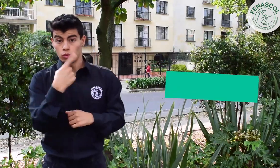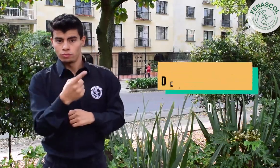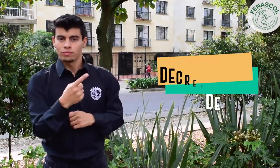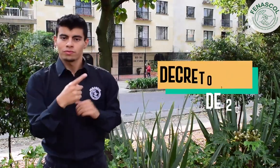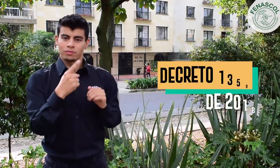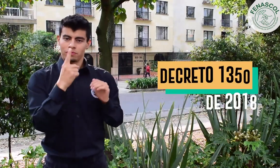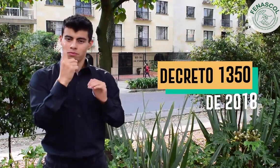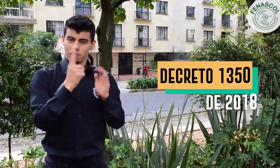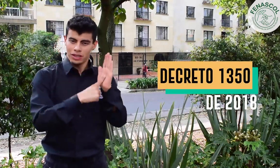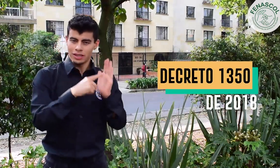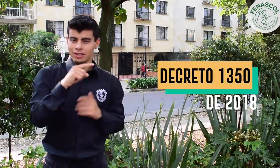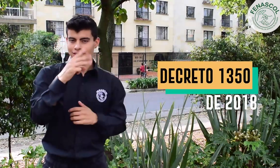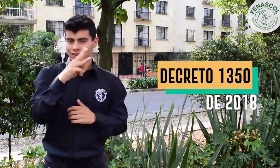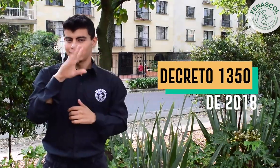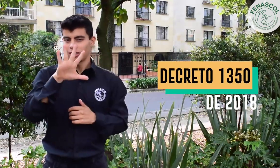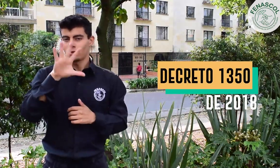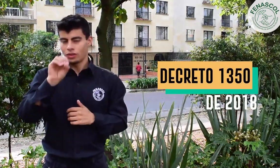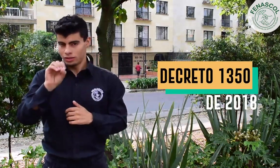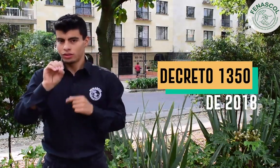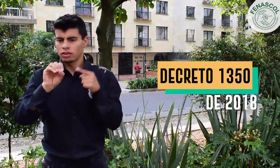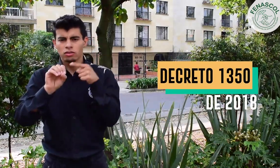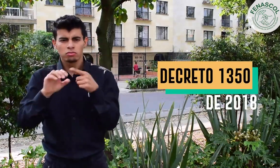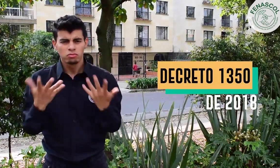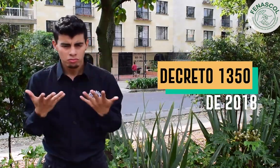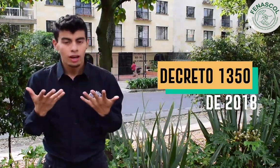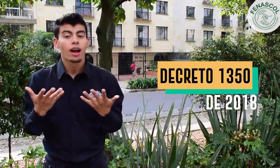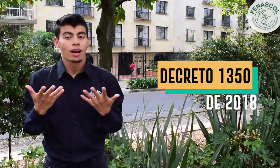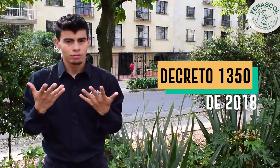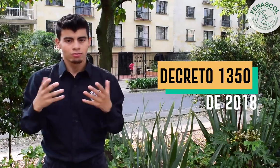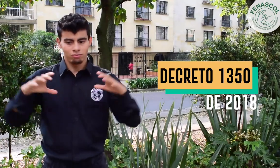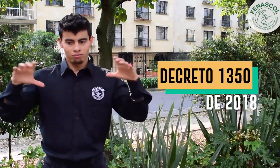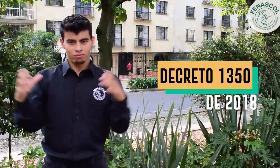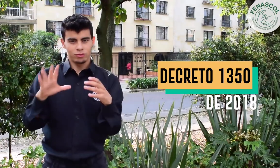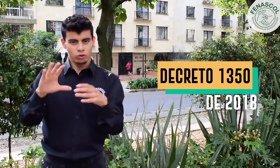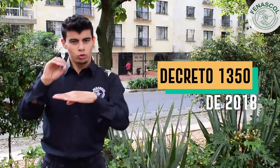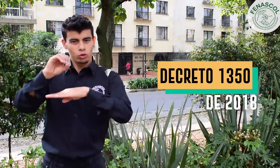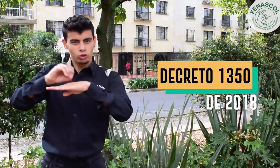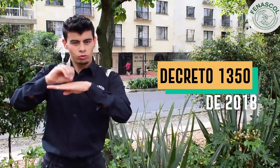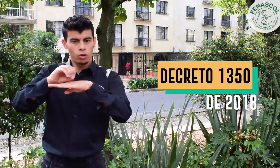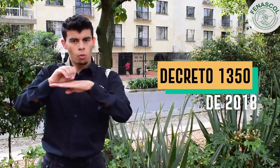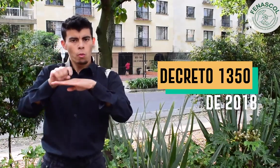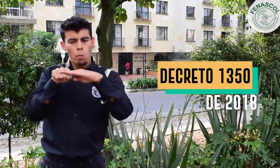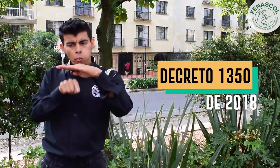El Decreto 1450, que menciona la inclusión de personas con discapacidad en las organizaciones.